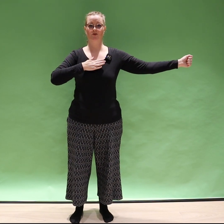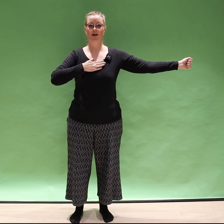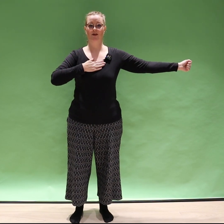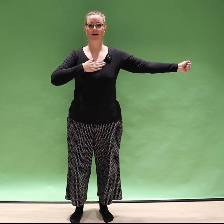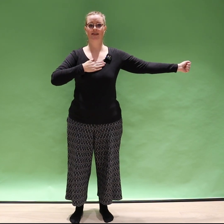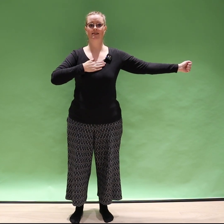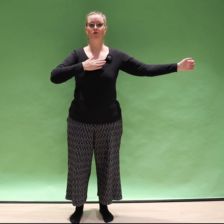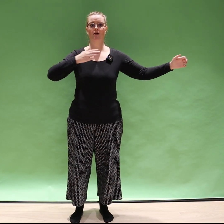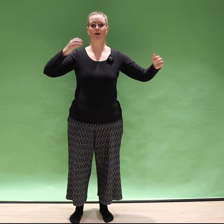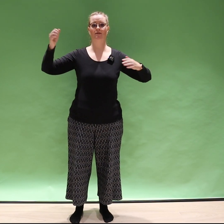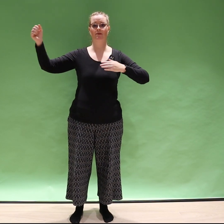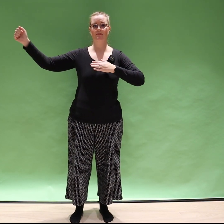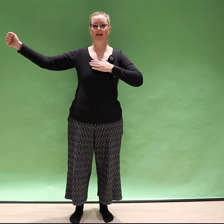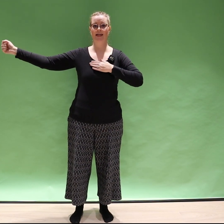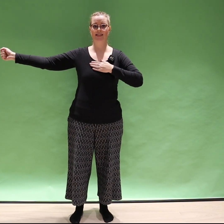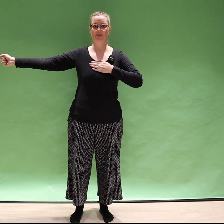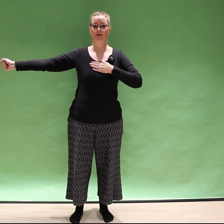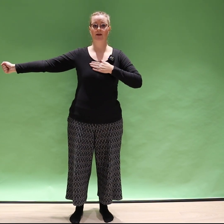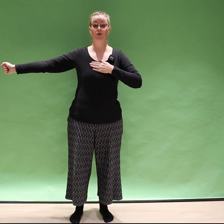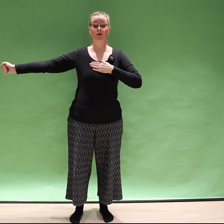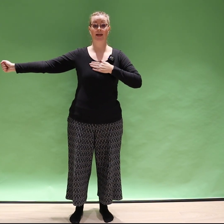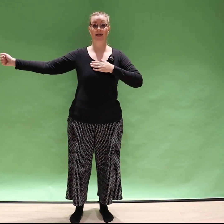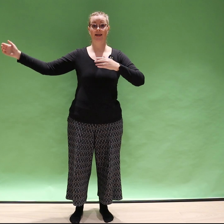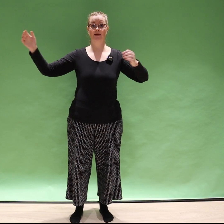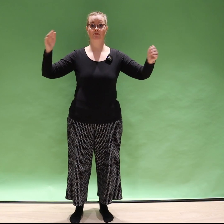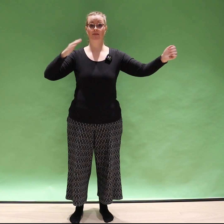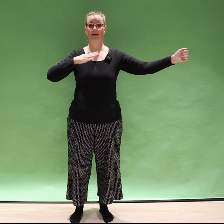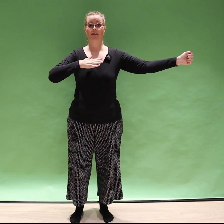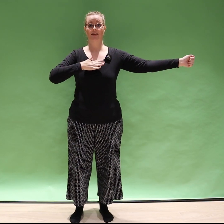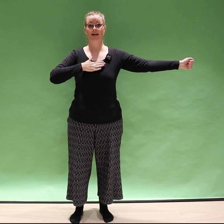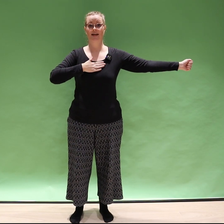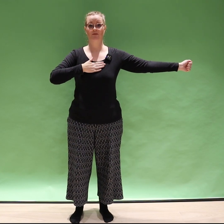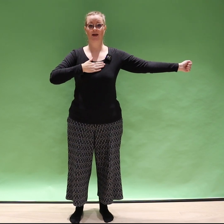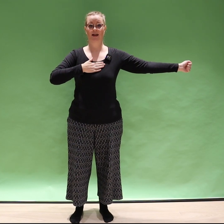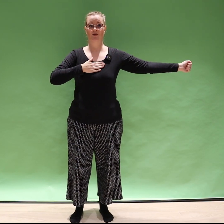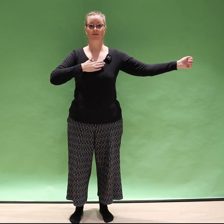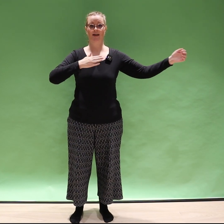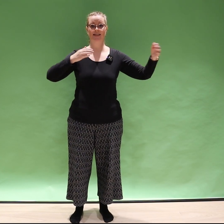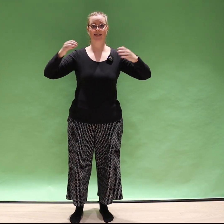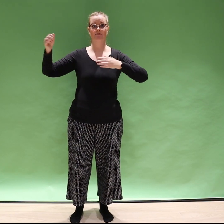sulla on aina sivulla oleva käsi nyrkki kiinni ja rinnan päällä oleva käsi